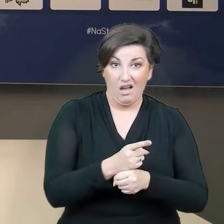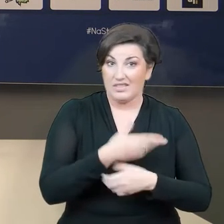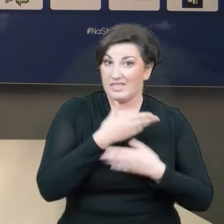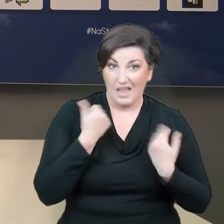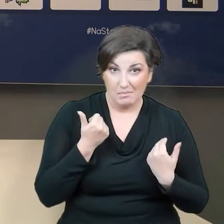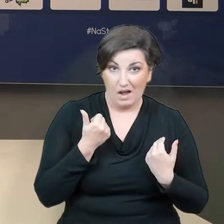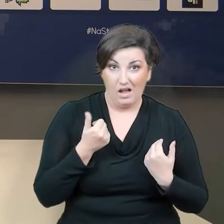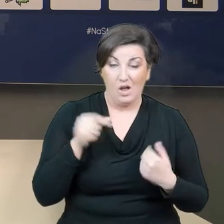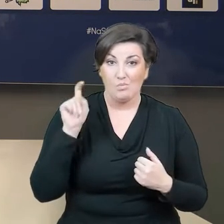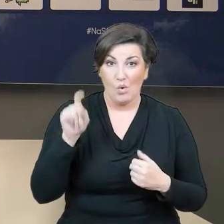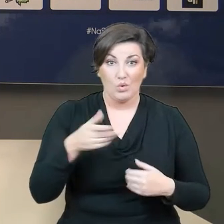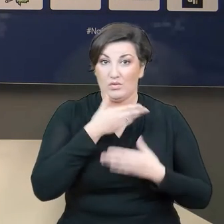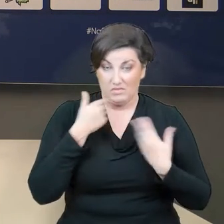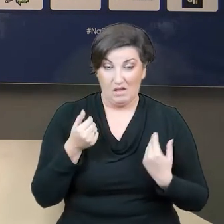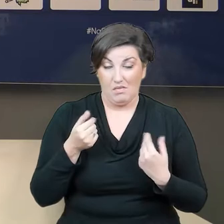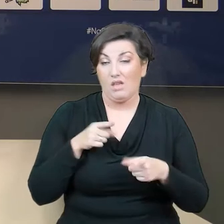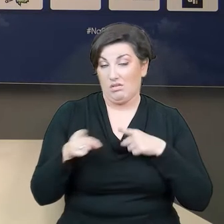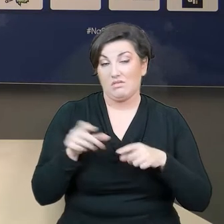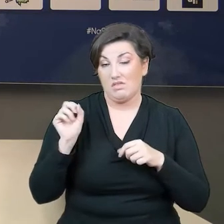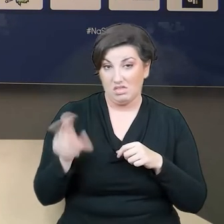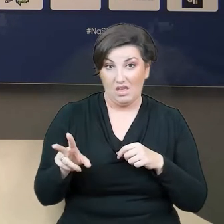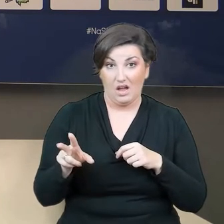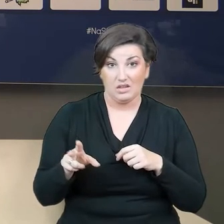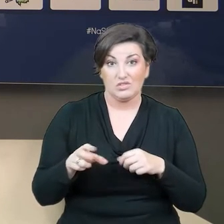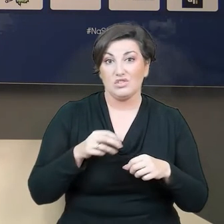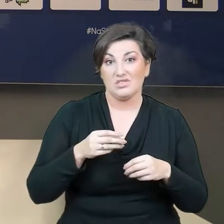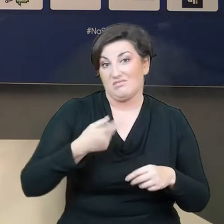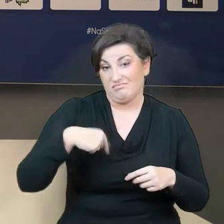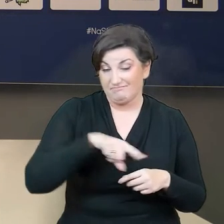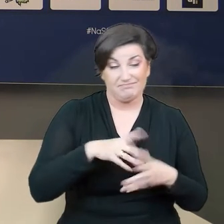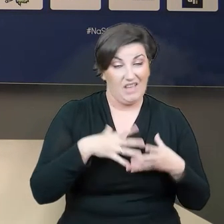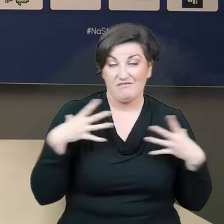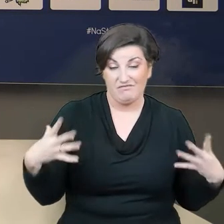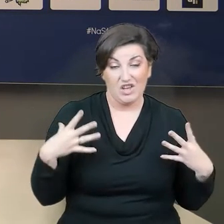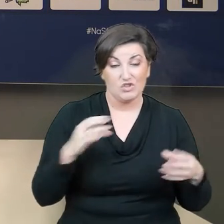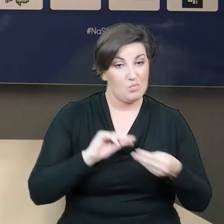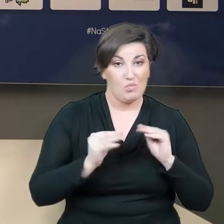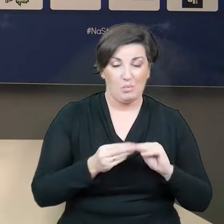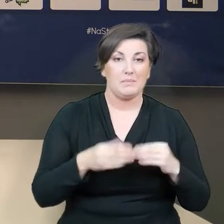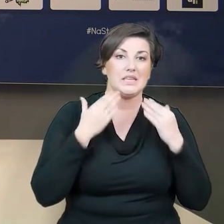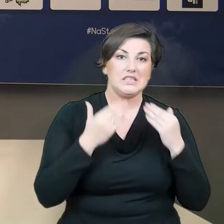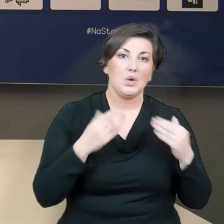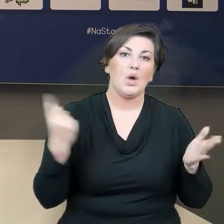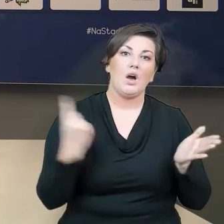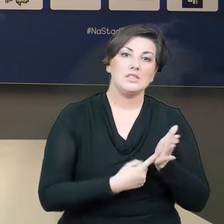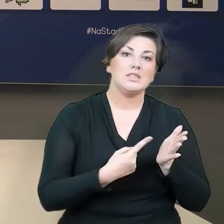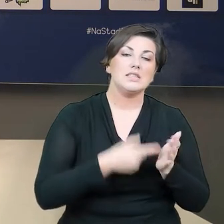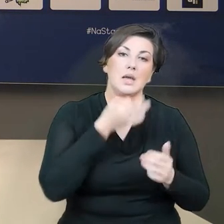jest naszym największym, naszą największą bolączką. Dziękuję. I ostatnie pytanie od redaktora Nawrota.